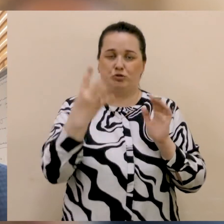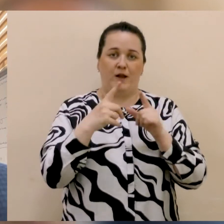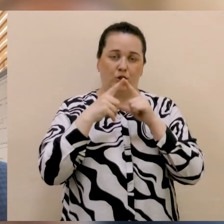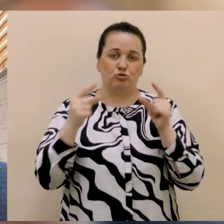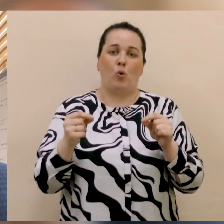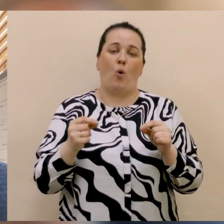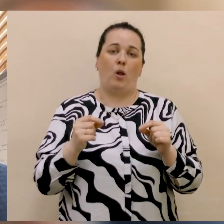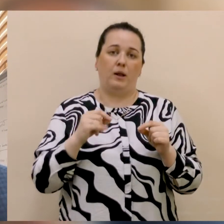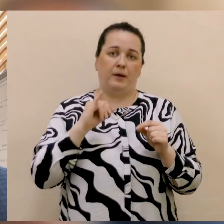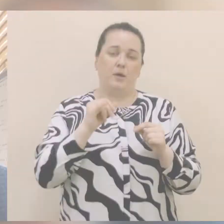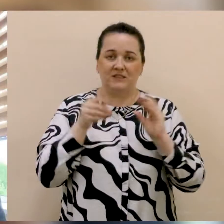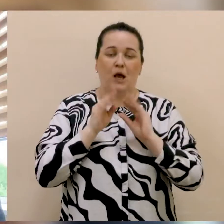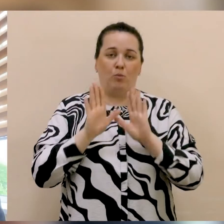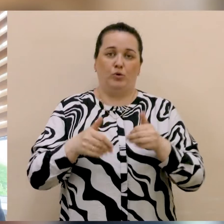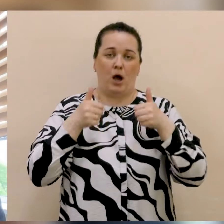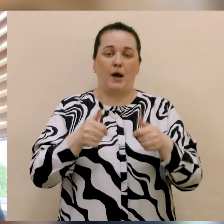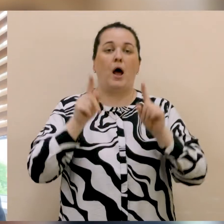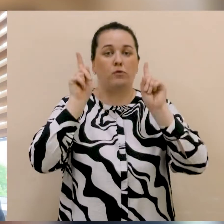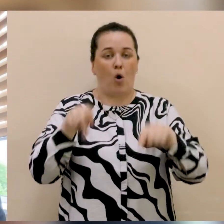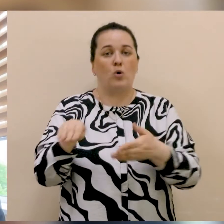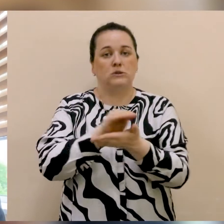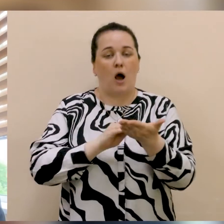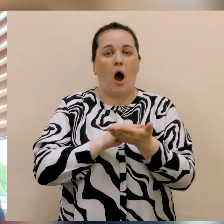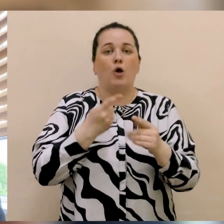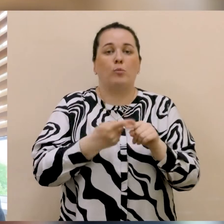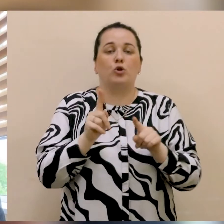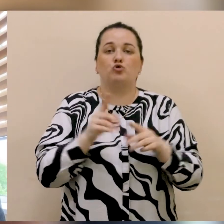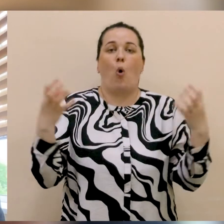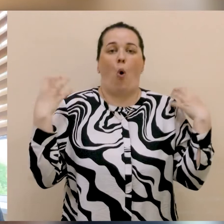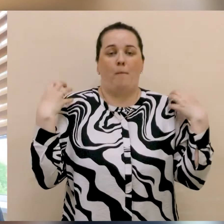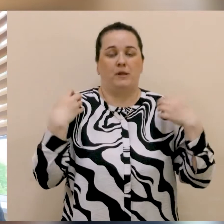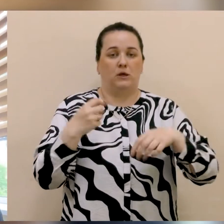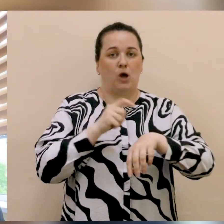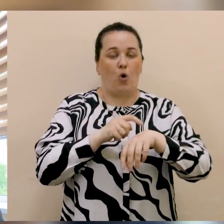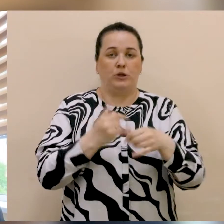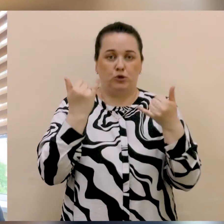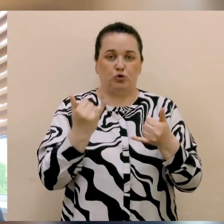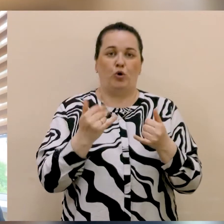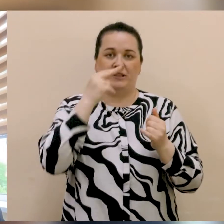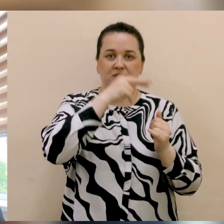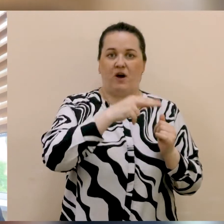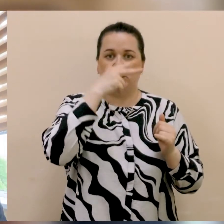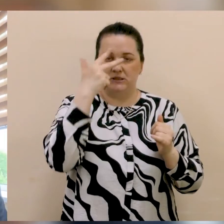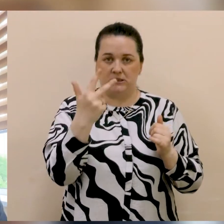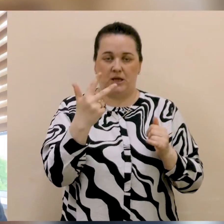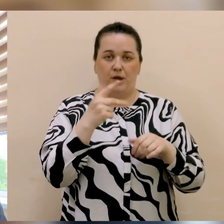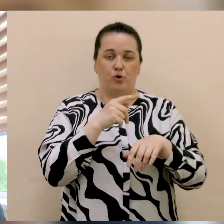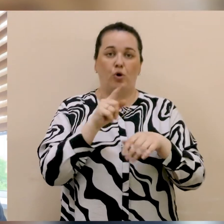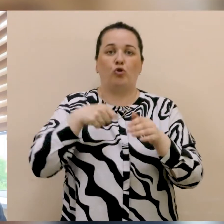20 і 24, і пообідати. Також нагадую про те, що комендантська година сьогодні діє з 23 години